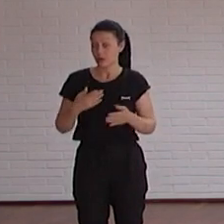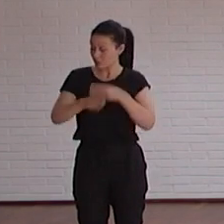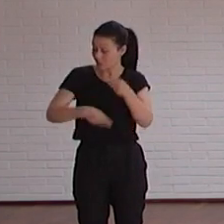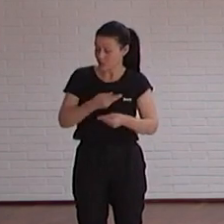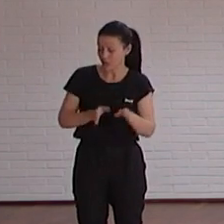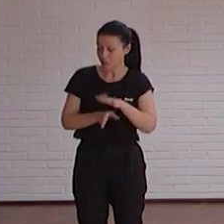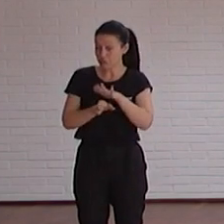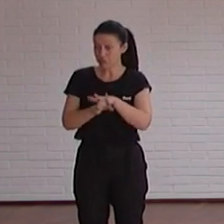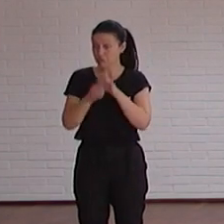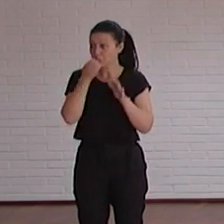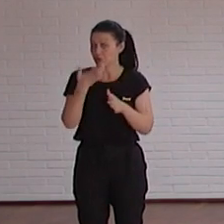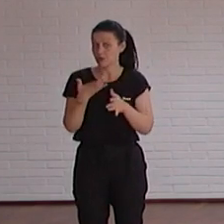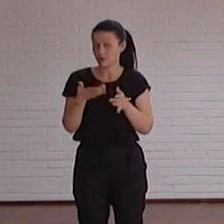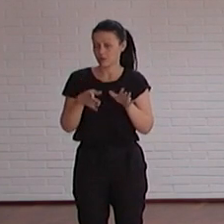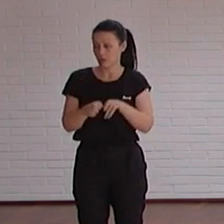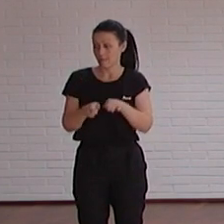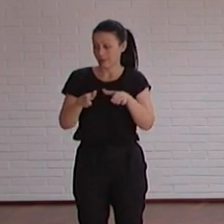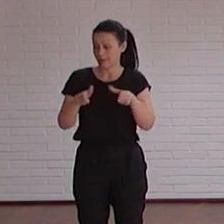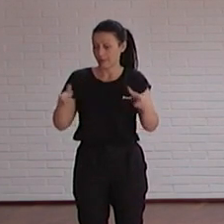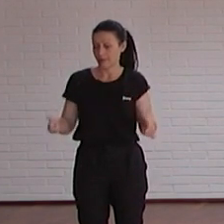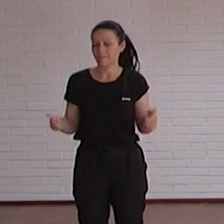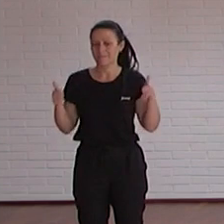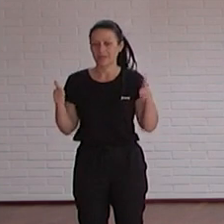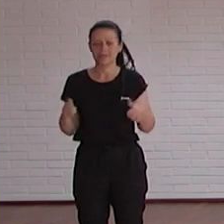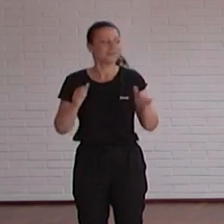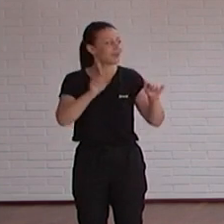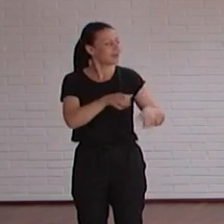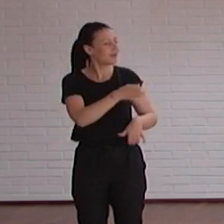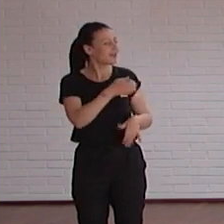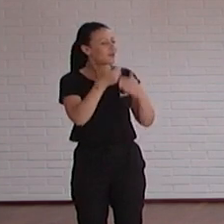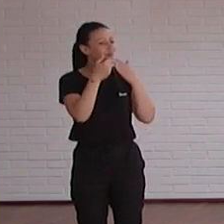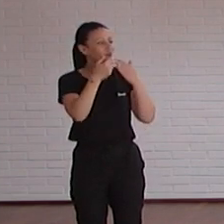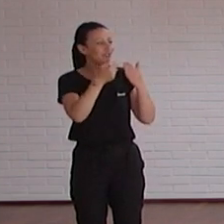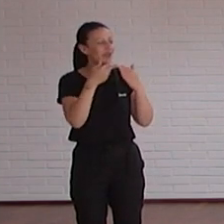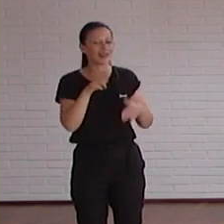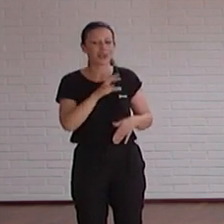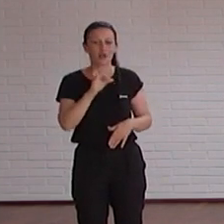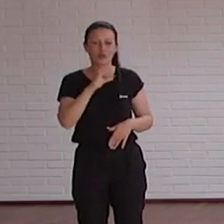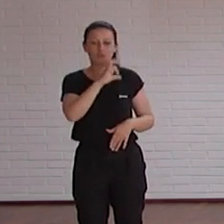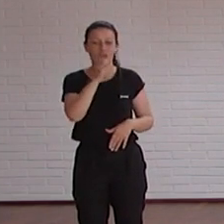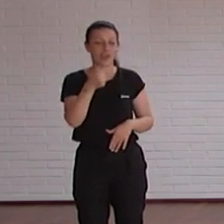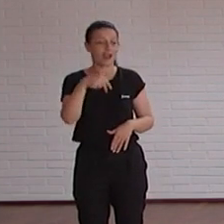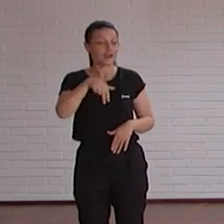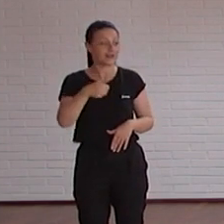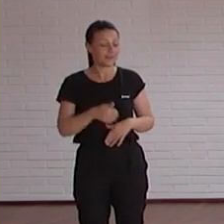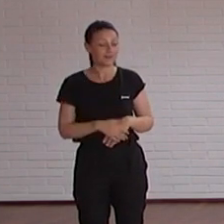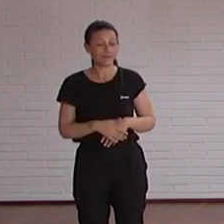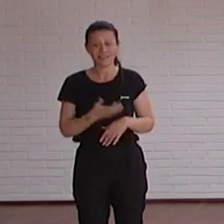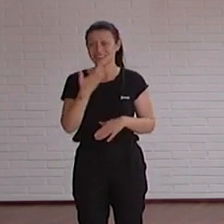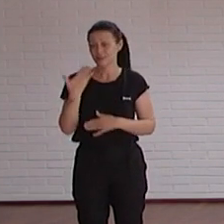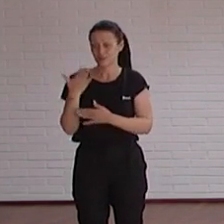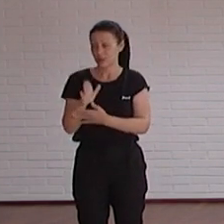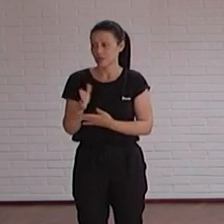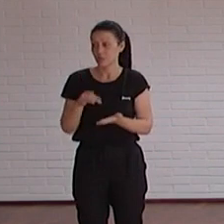camino y es seguir ampliando vale perfecto bueno pues muchas gracias Rosana es que es un ejemplo